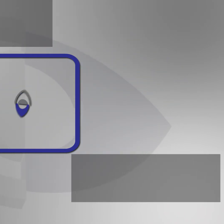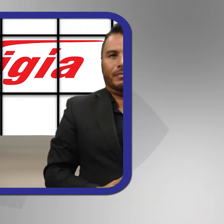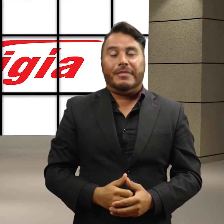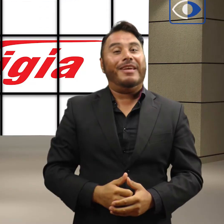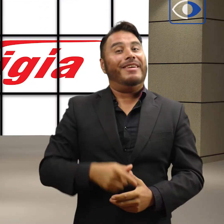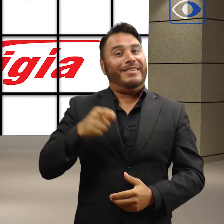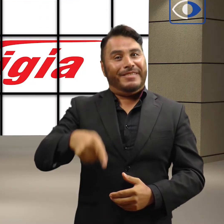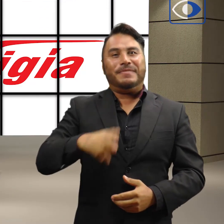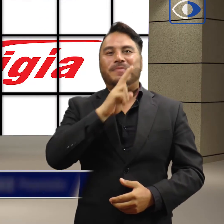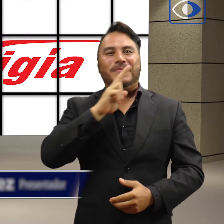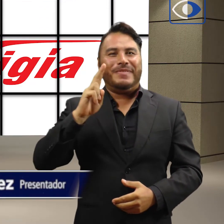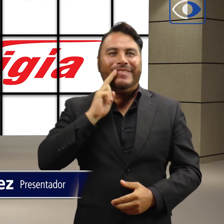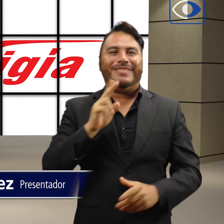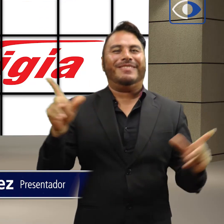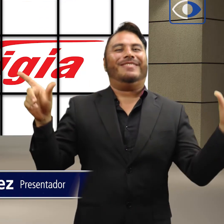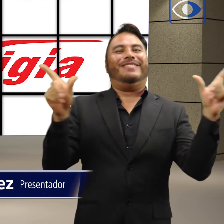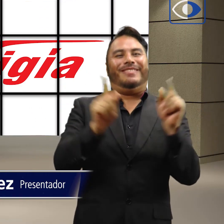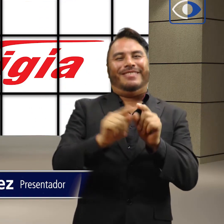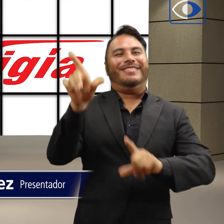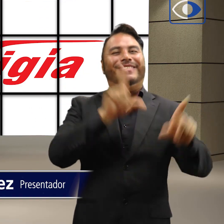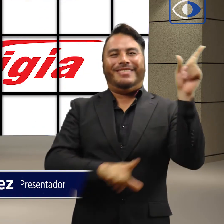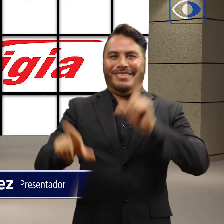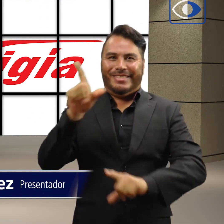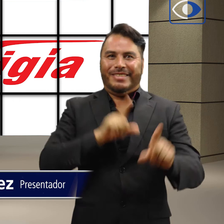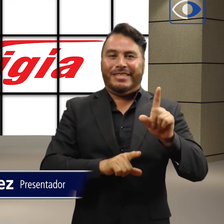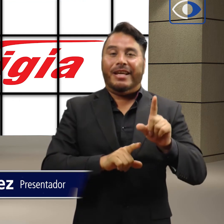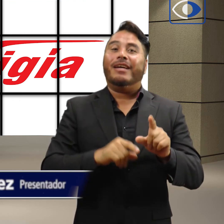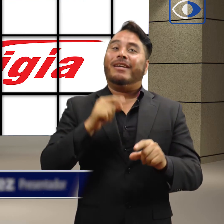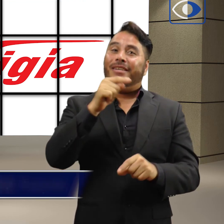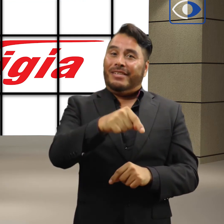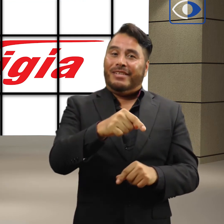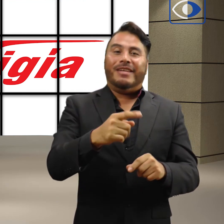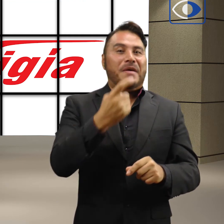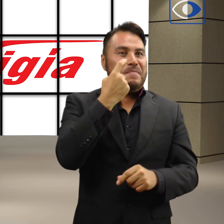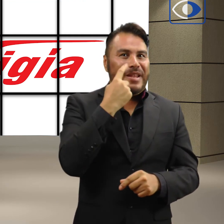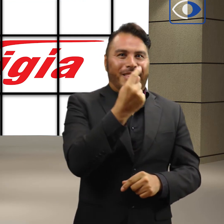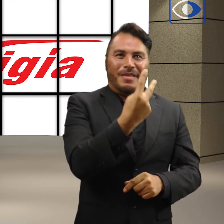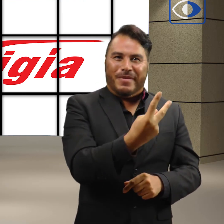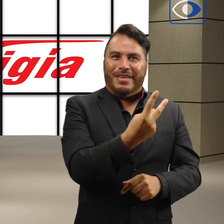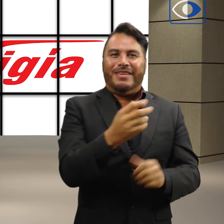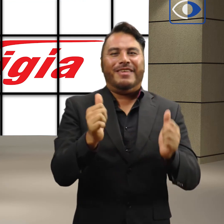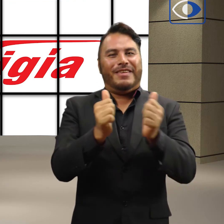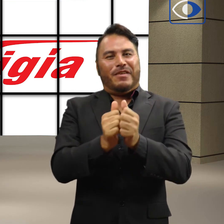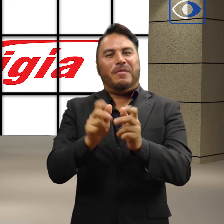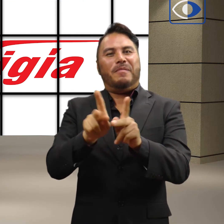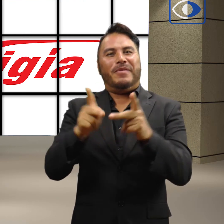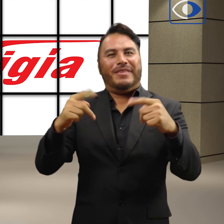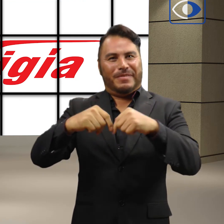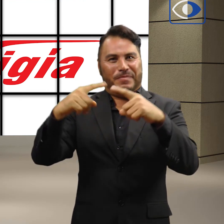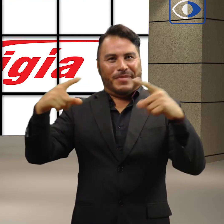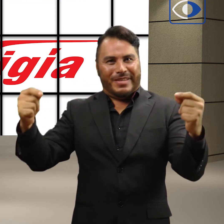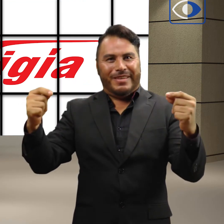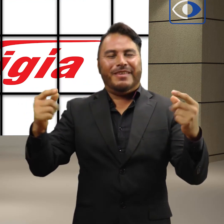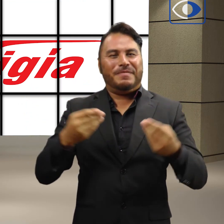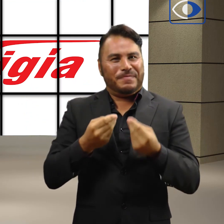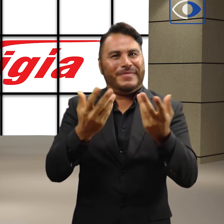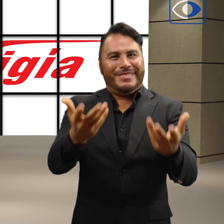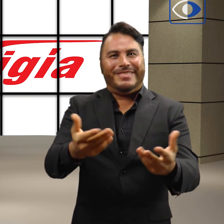Este fue el resumen semanal de noticias con Lengua de Señas, que, en colaboración con En la Mira TV y el periódico El Vigía,